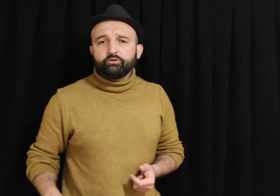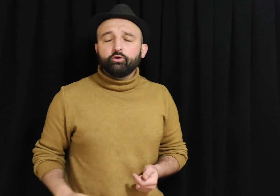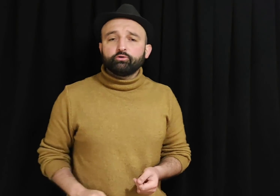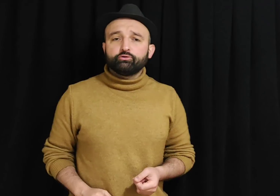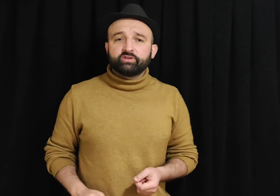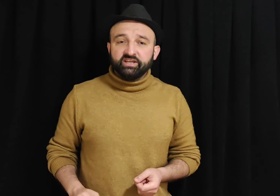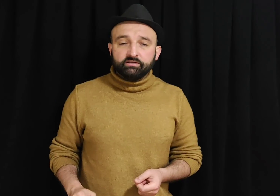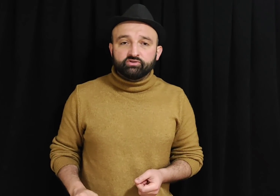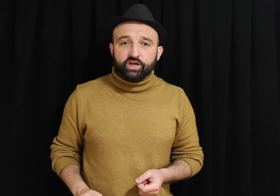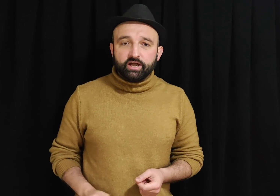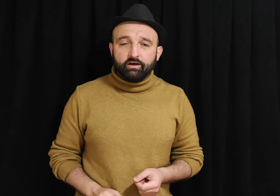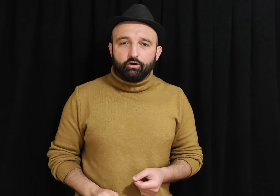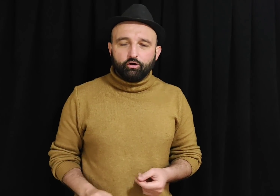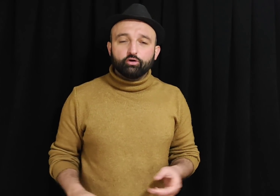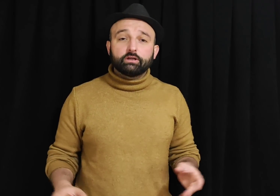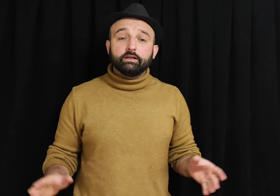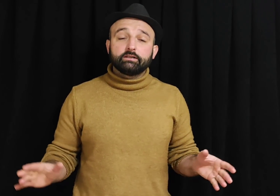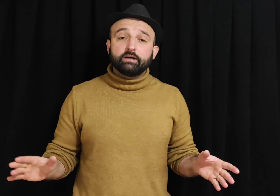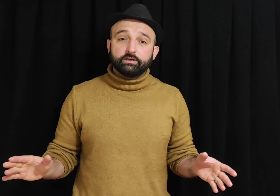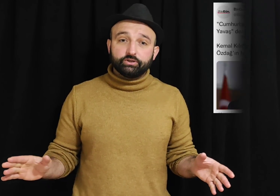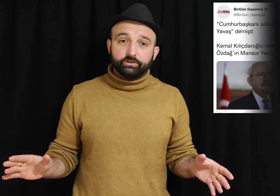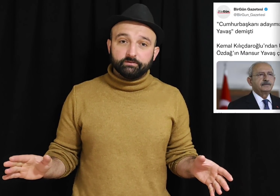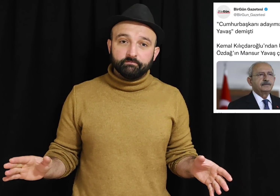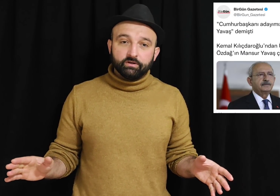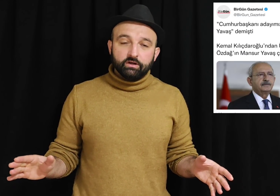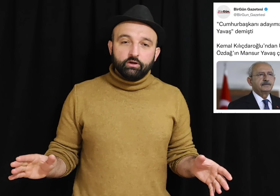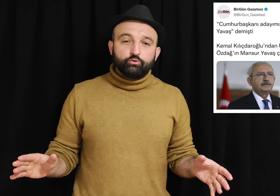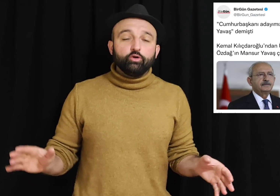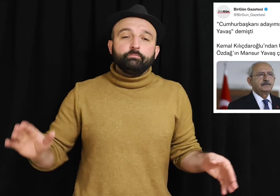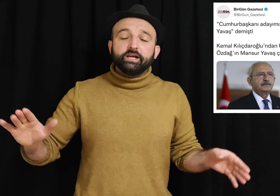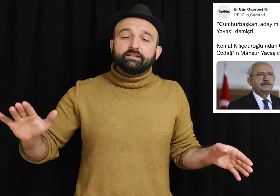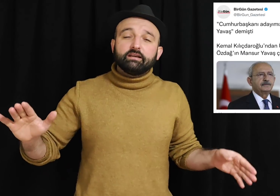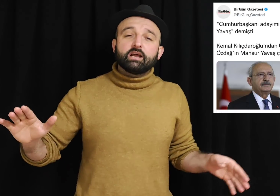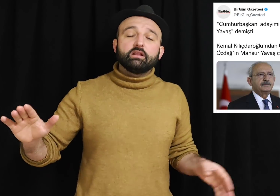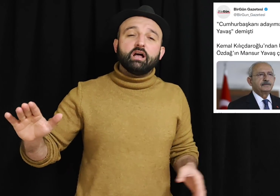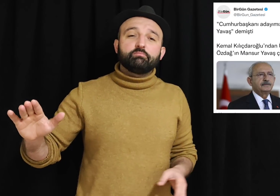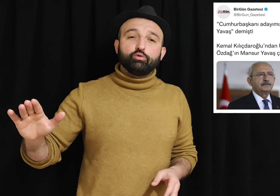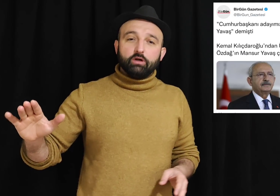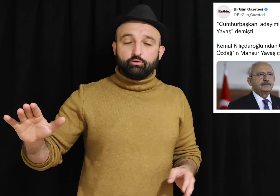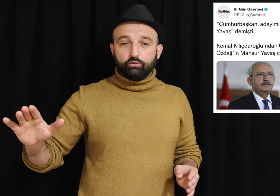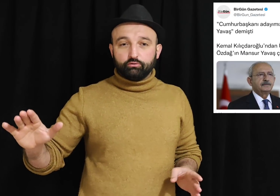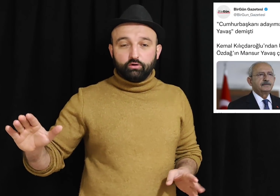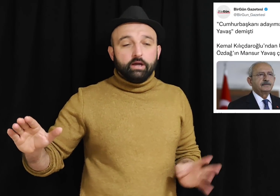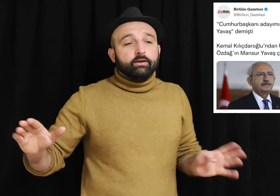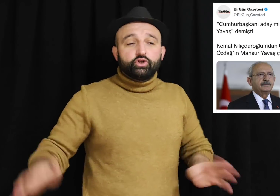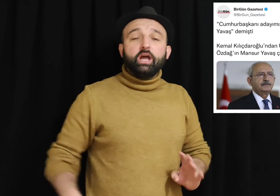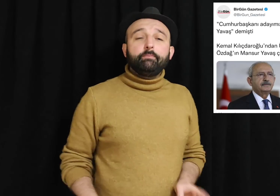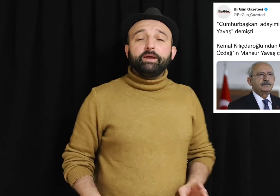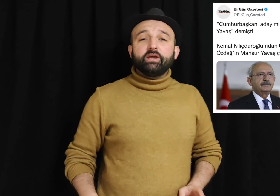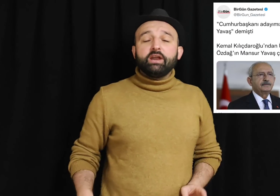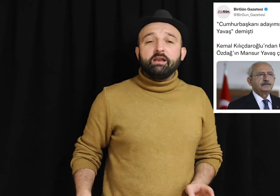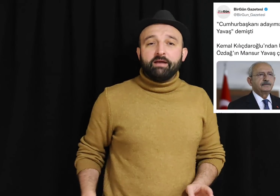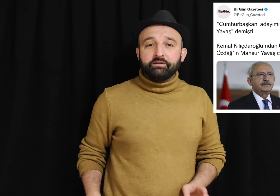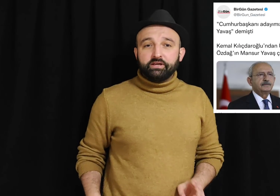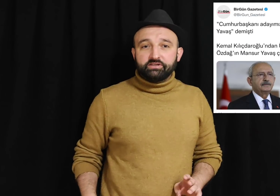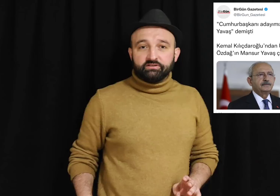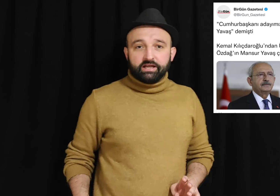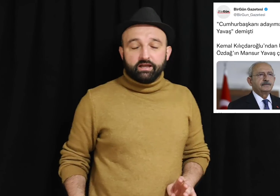ediyoruz deyince ortalık karıştı. Dün piyasalar allak bullak oldu. CHP Genel Merkezi'nde